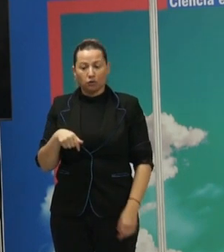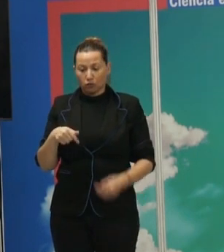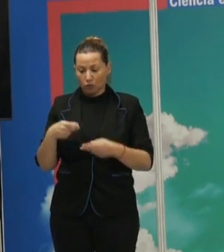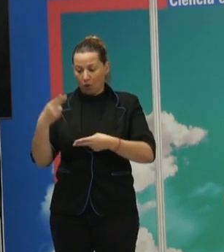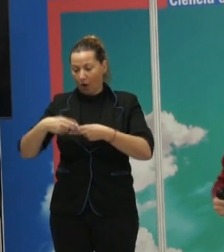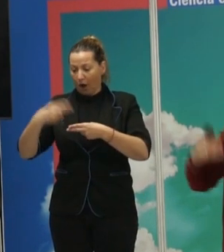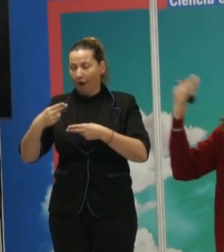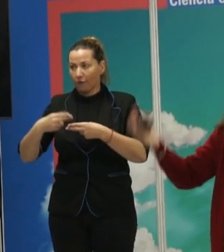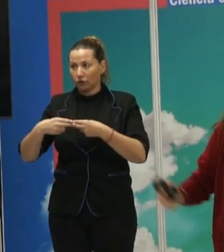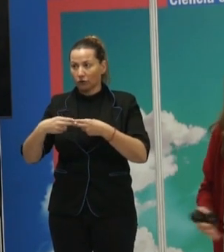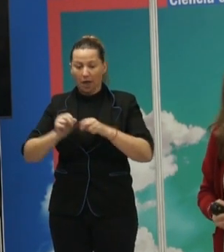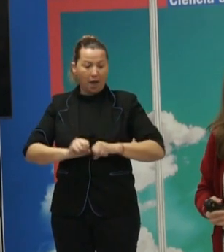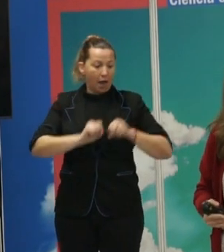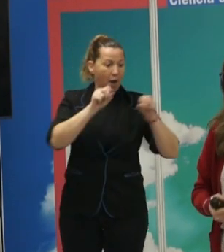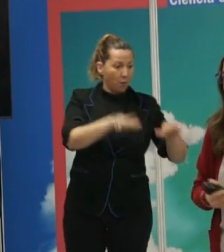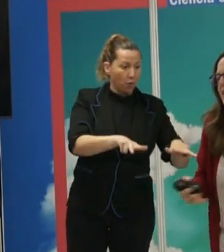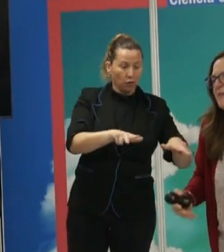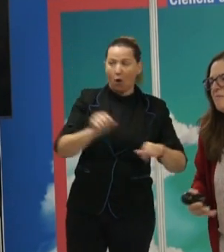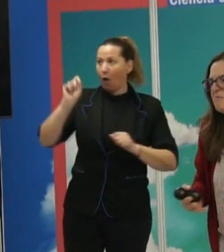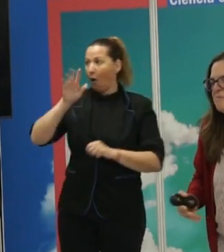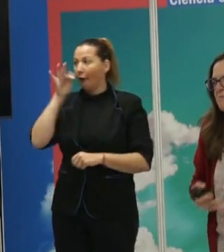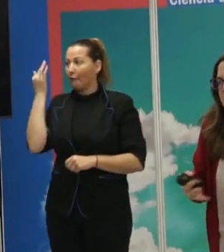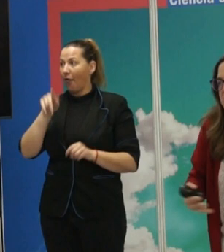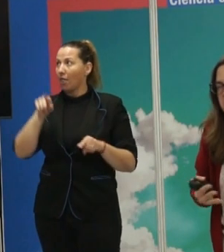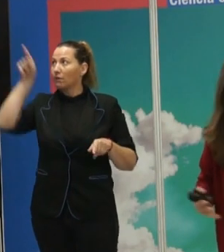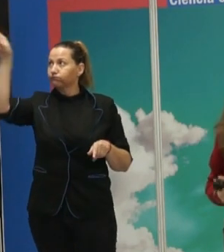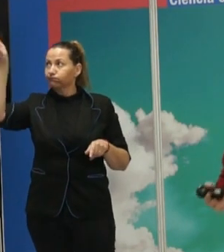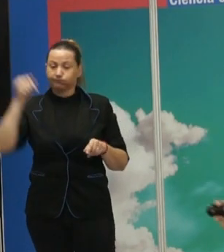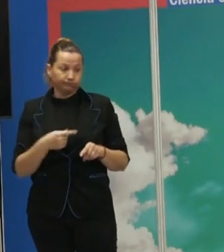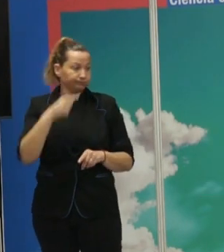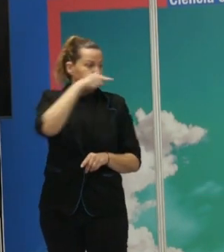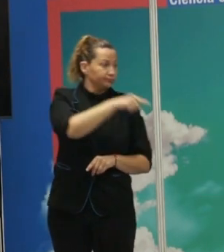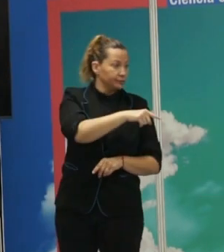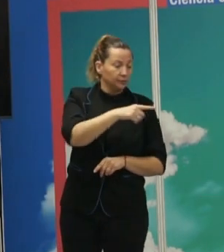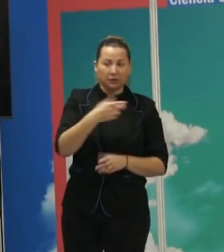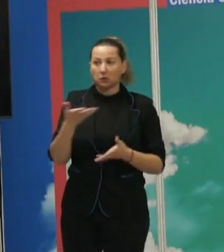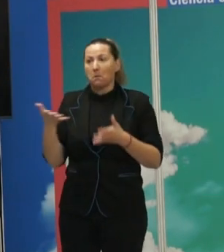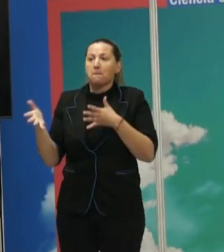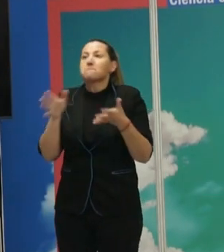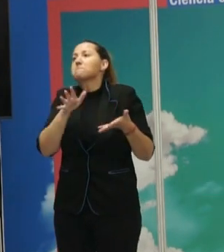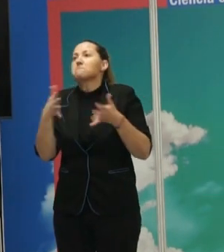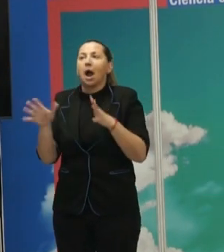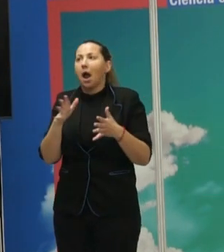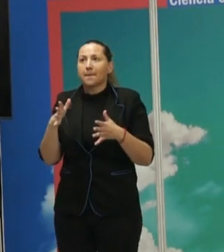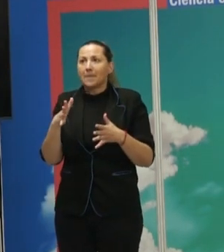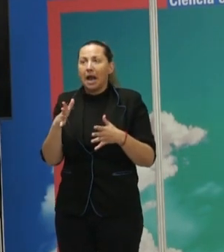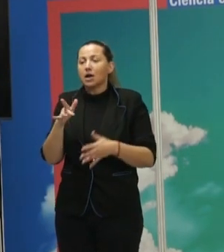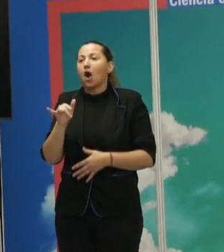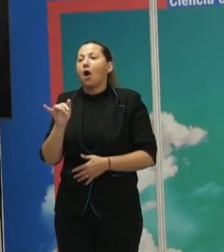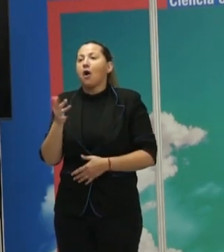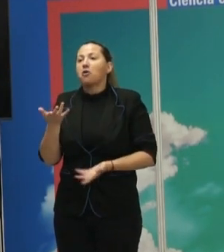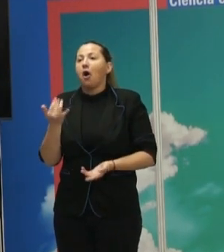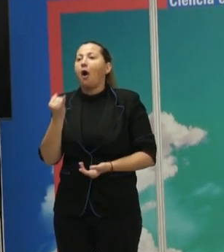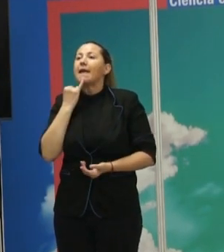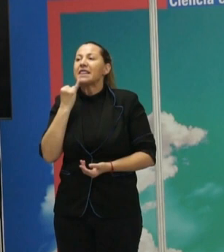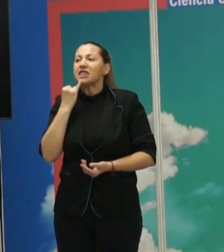frontera hacia Portugal o hacia Francia y más o menos te entiendes con la gente. Incluso los idiomas son semejantes